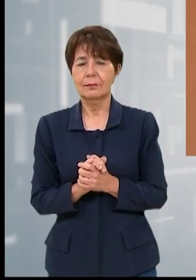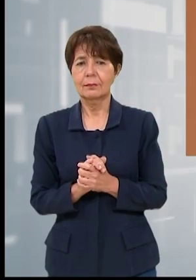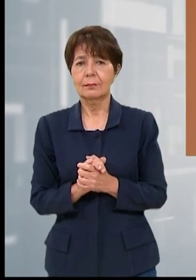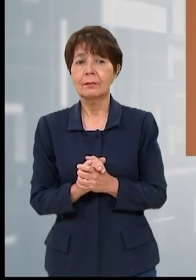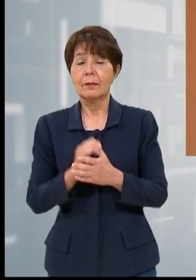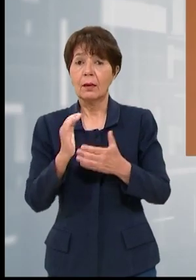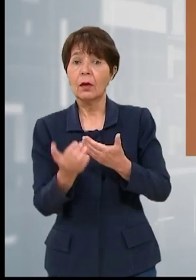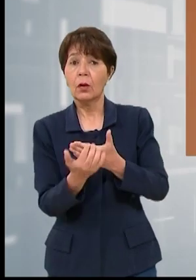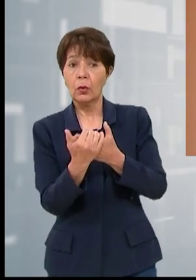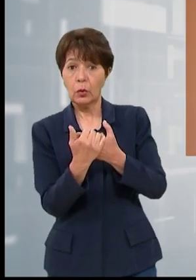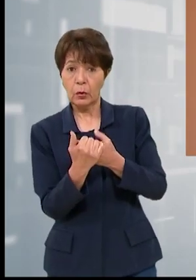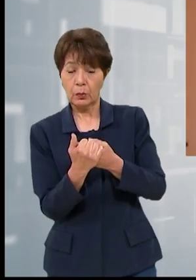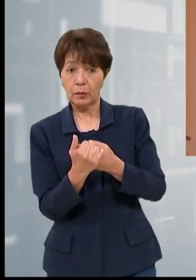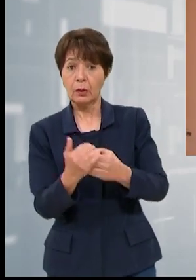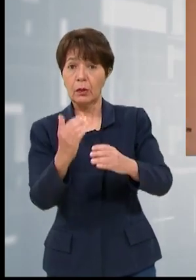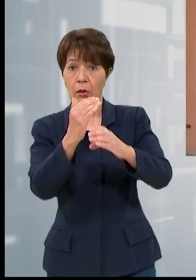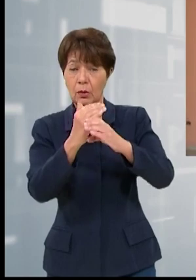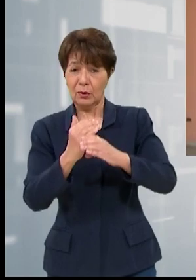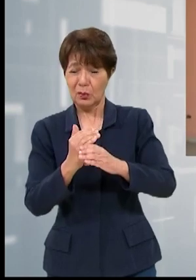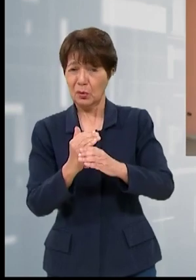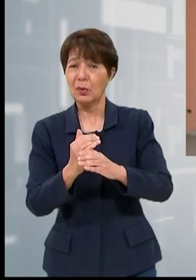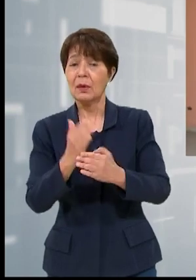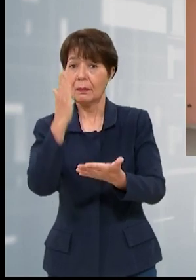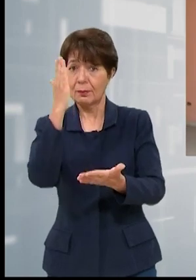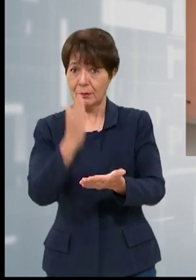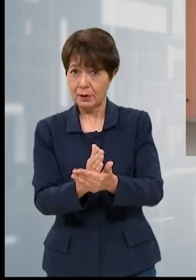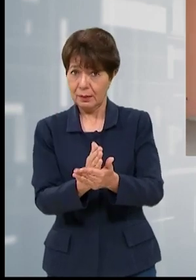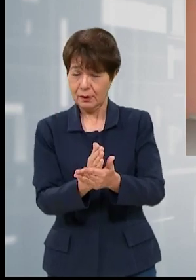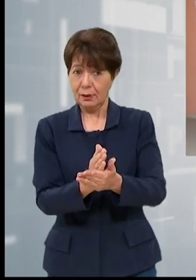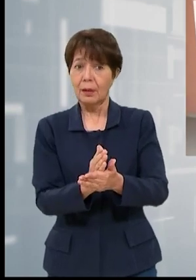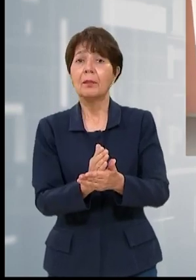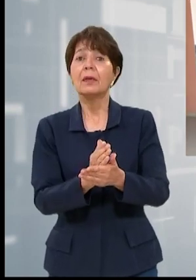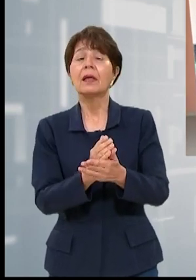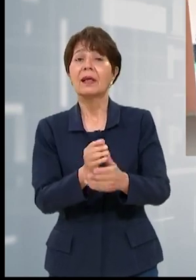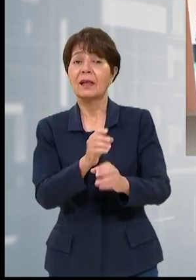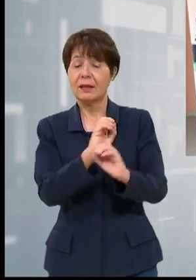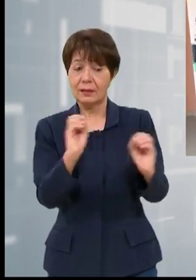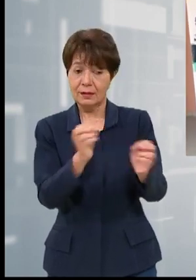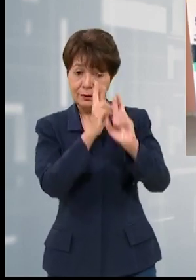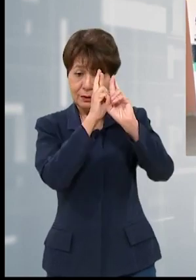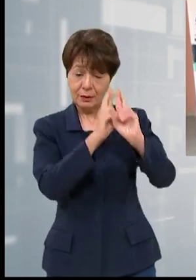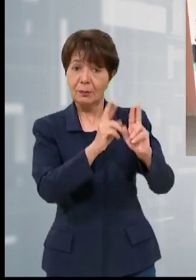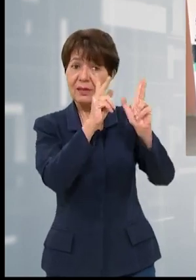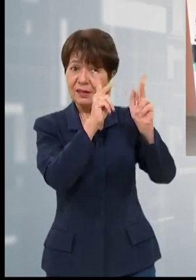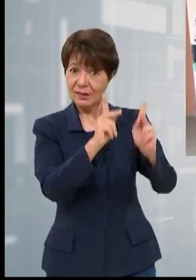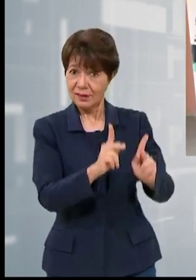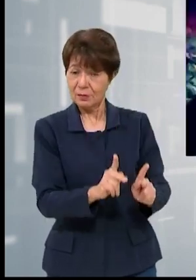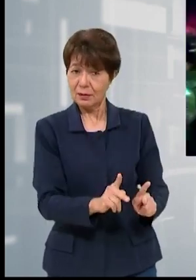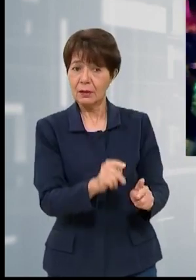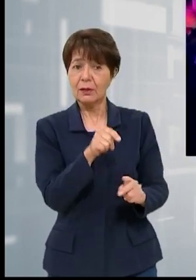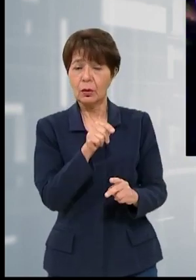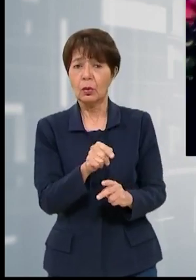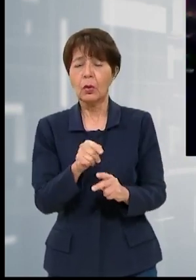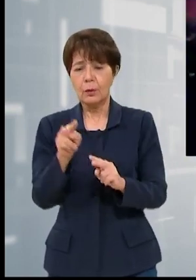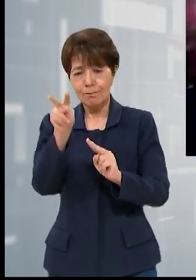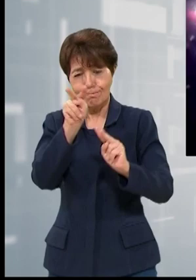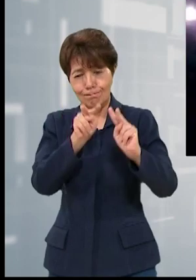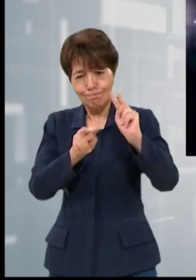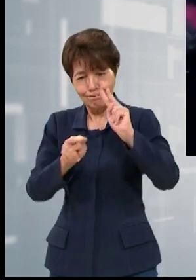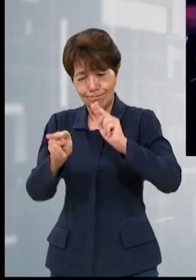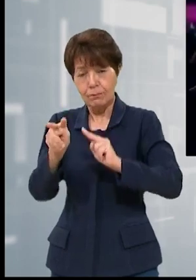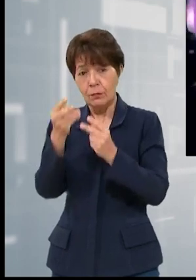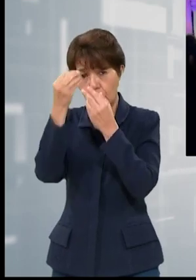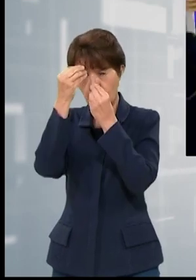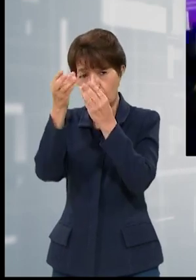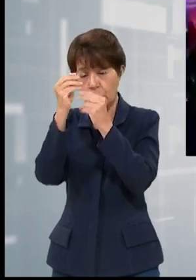El Comité Nacional de Prevención contra la Tortura, Tratos Crueles, Inhumanos o Degradantes con APREP brindó este día un informe de monitoreo sobre las acciones